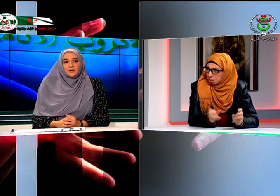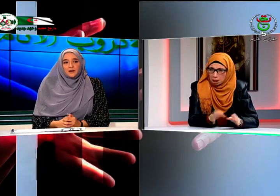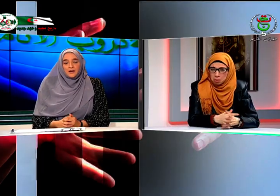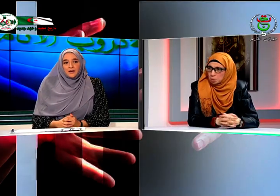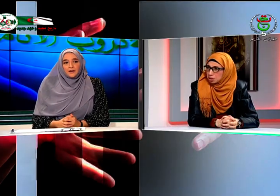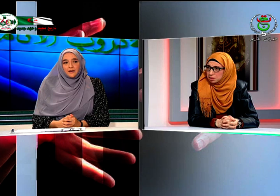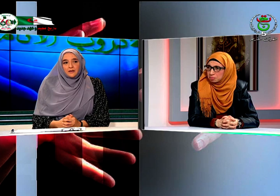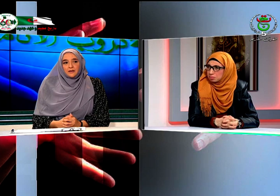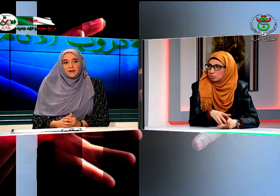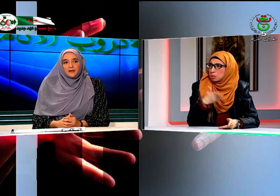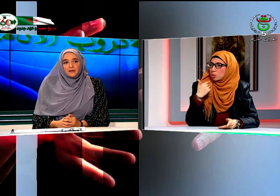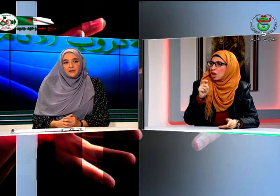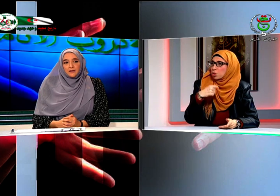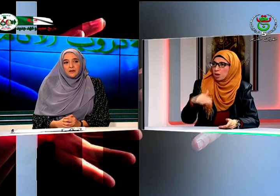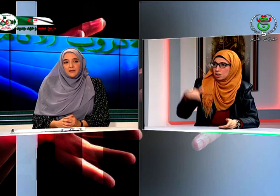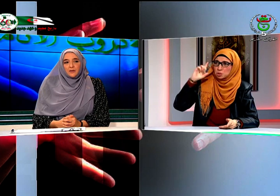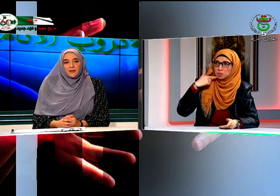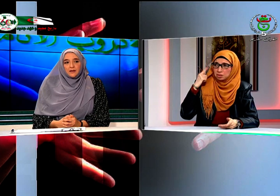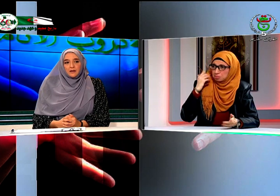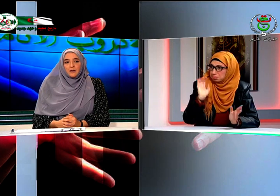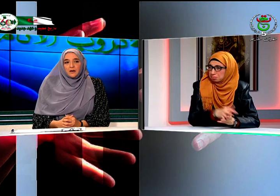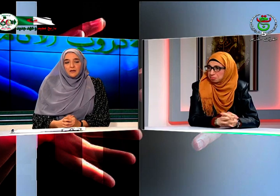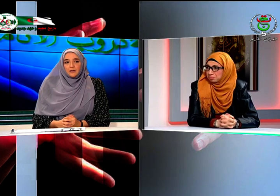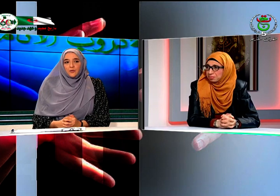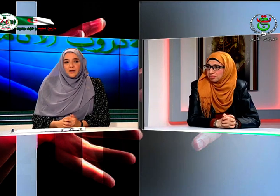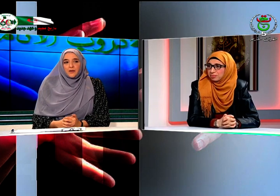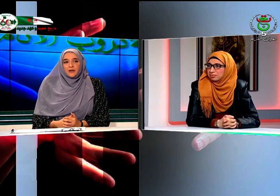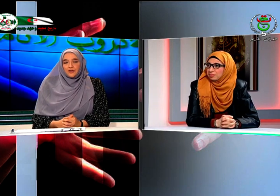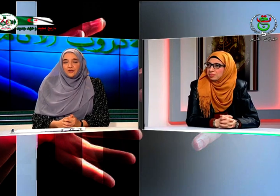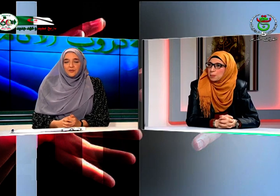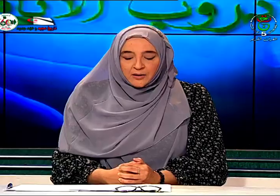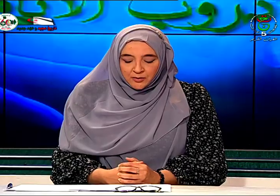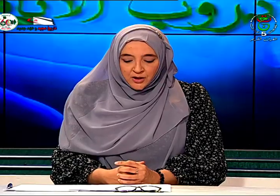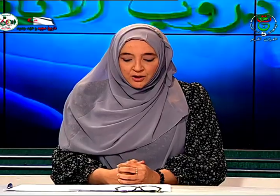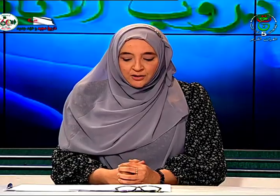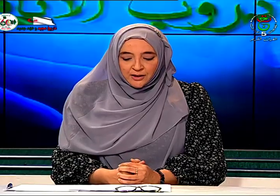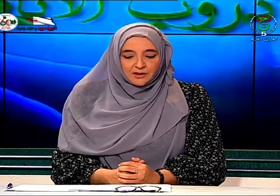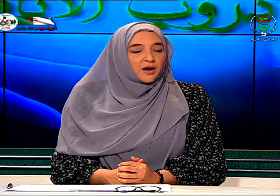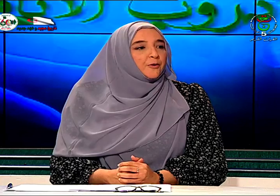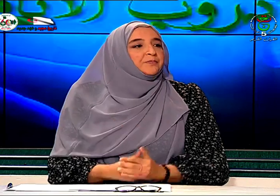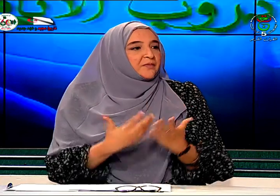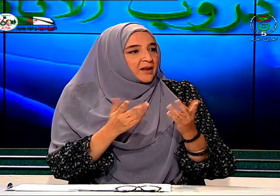خليت تركت المدرسة وما قعتش ما كملتش دراستي معهم نعم